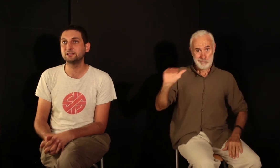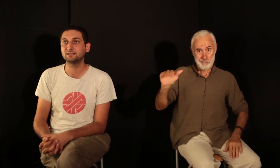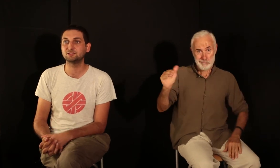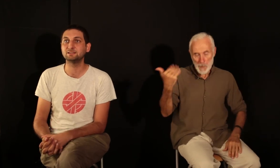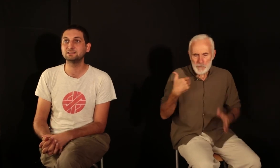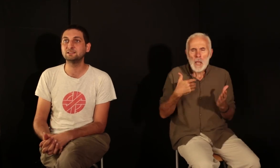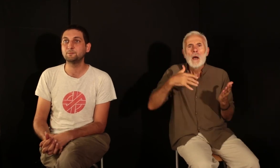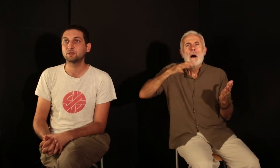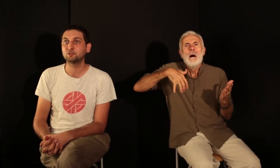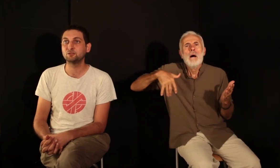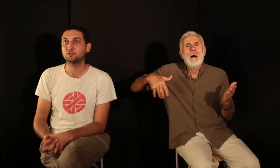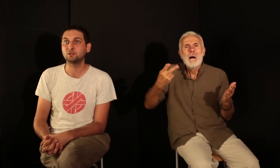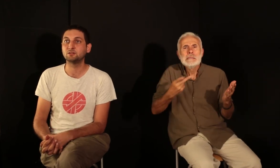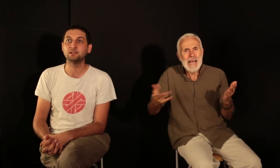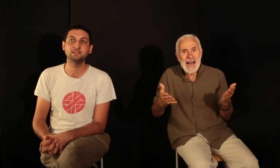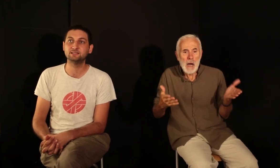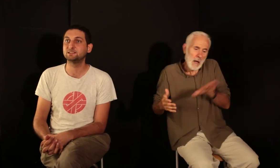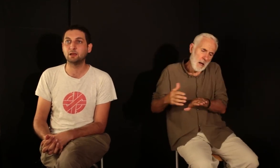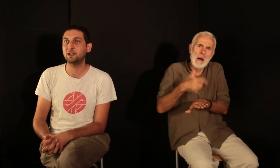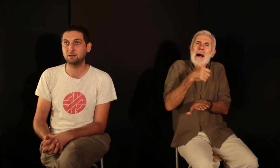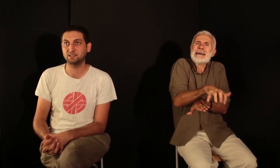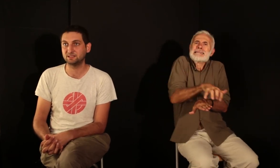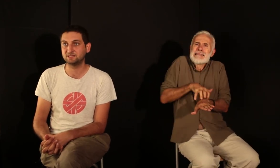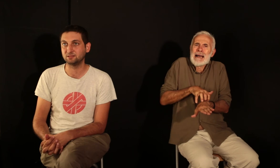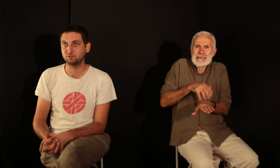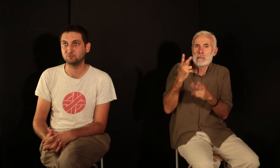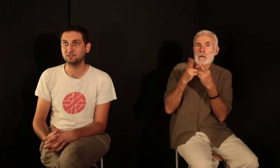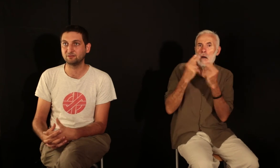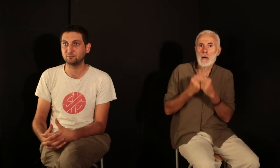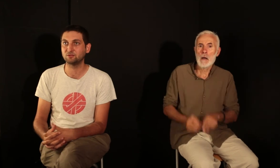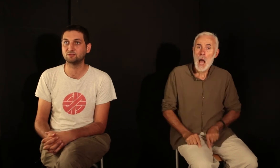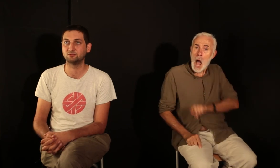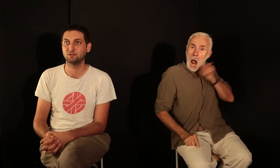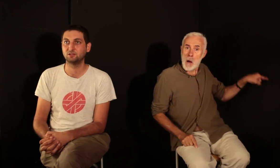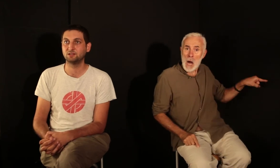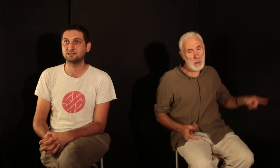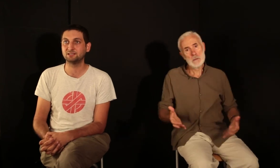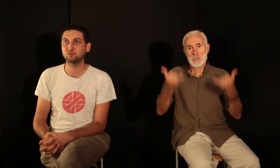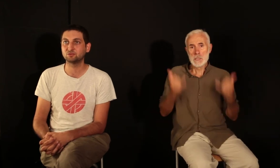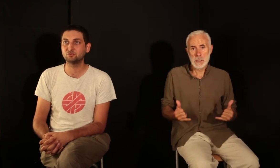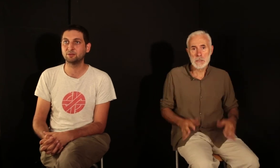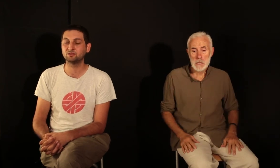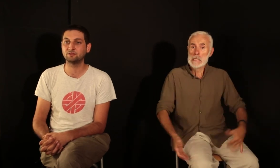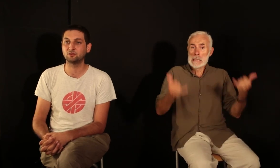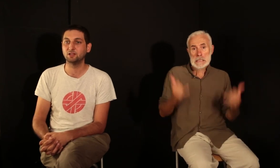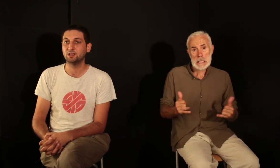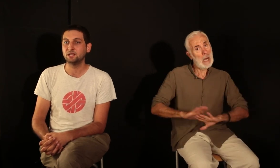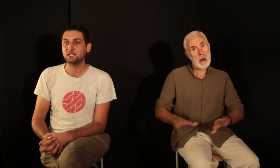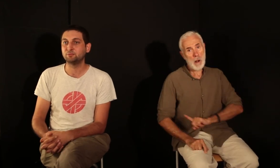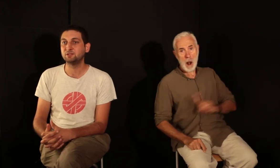aux lectrices d'ici, qu'ici c'est là-bas et là-bas c'est ici. Pour nous, il y a vraiment cette dimension à mettre en avant. Et puis